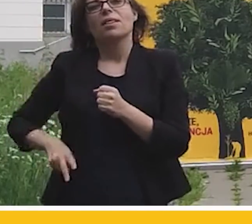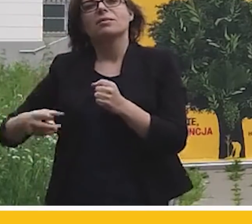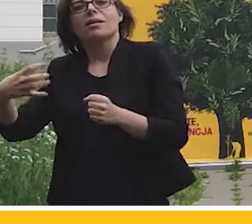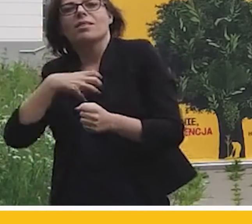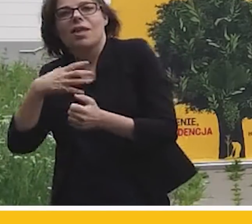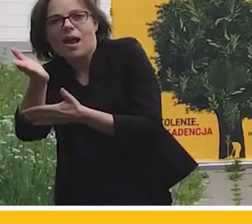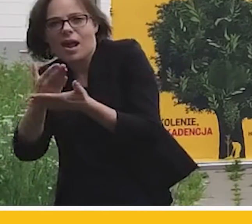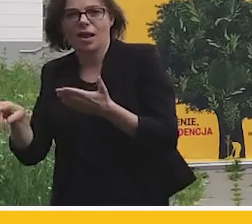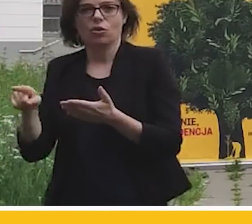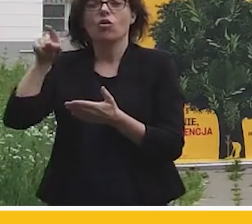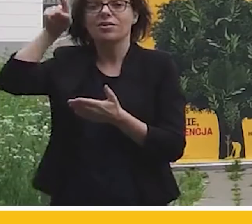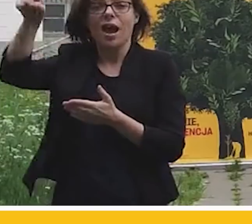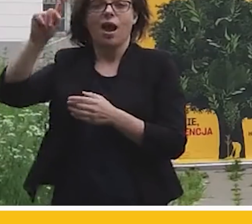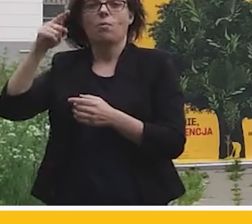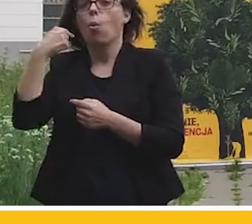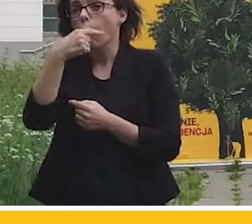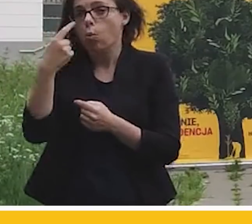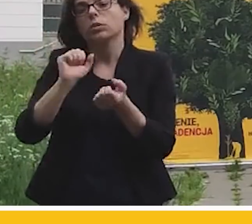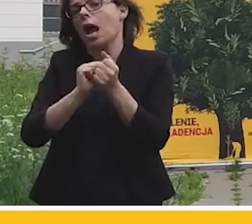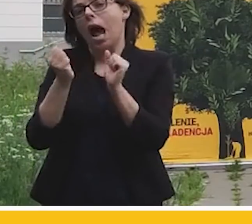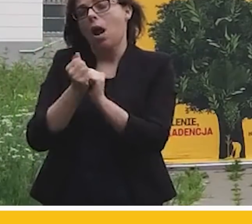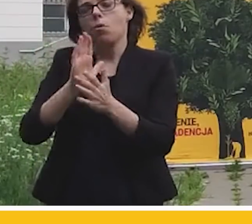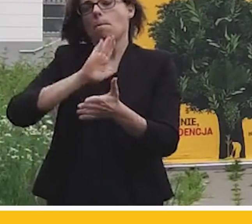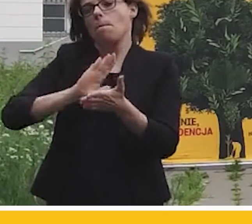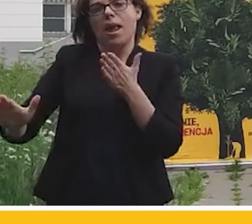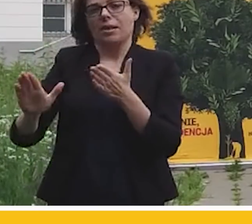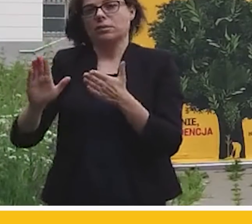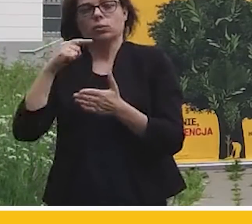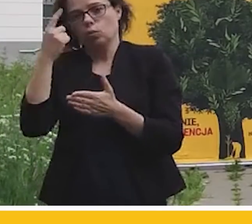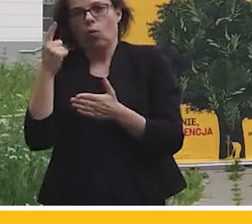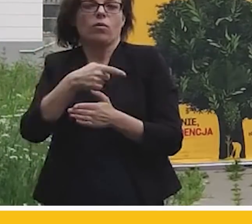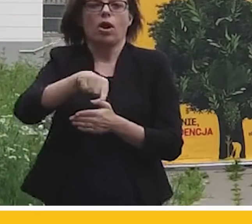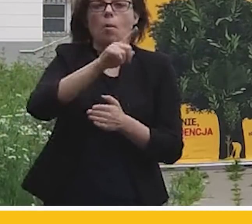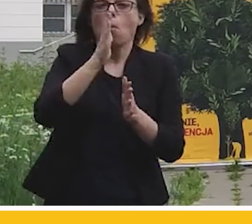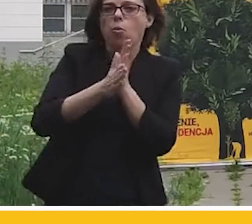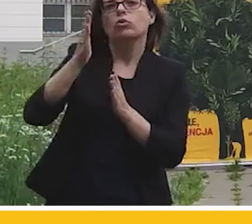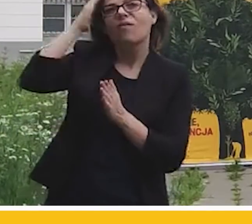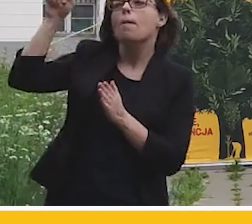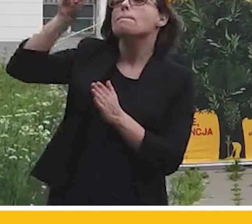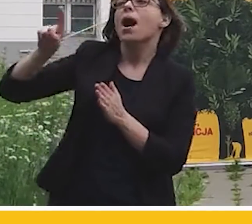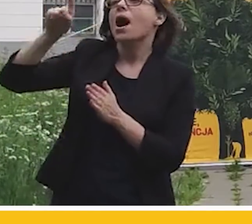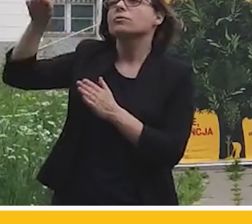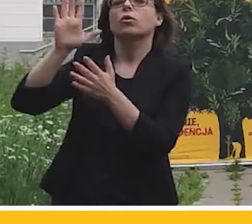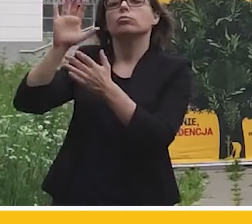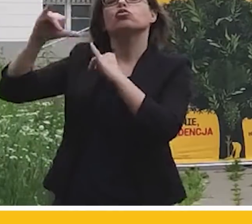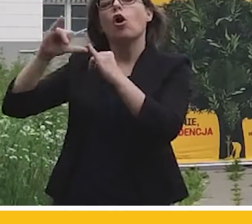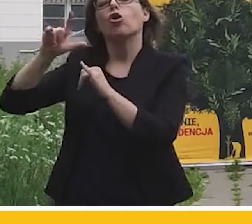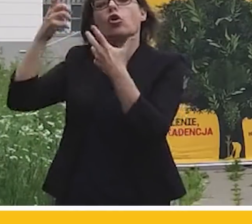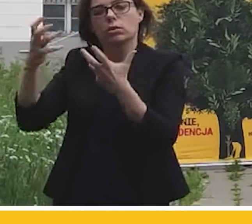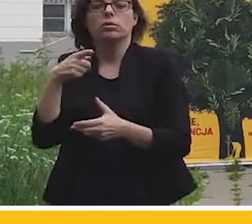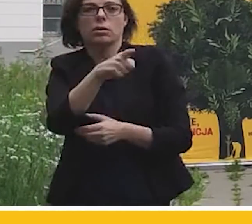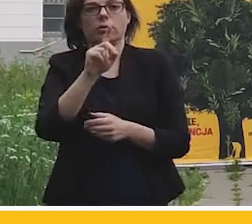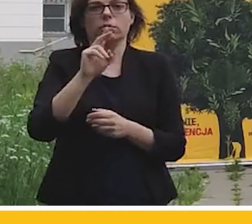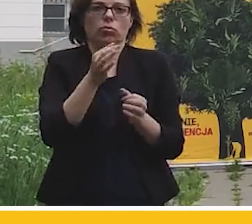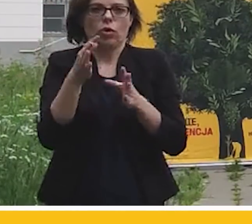To stamtąd płyną ustne, a czasami nawet bezsłowne, bo wiadomo, jakie jest nastawienie państwa, polecenie. Tworzy się klimat do tego,